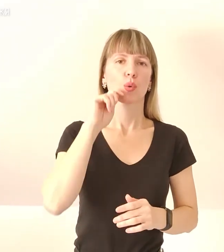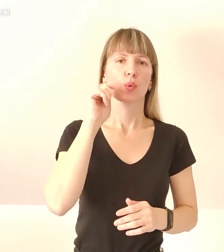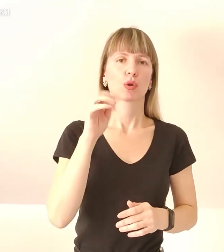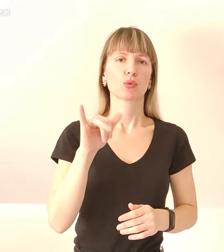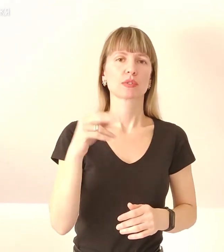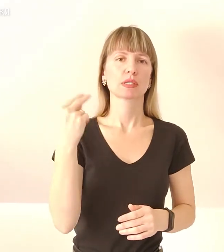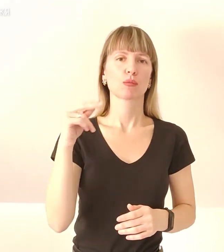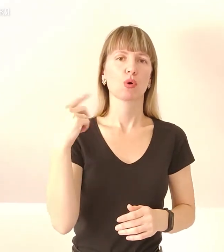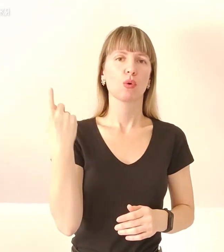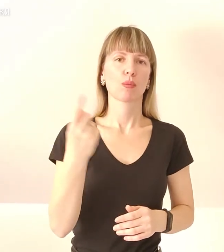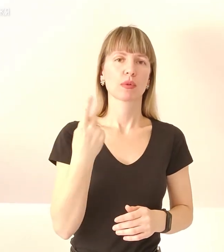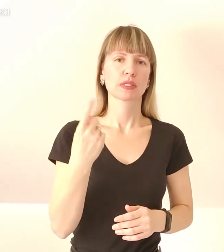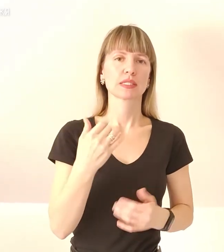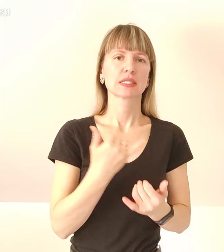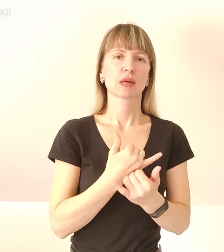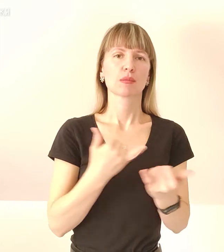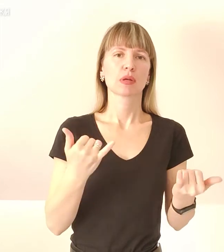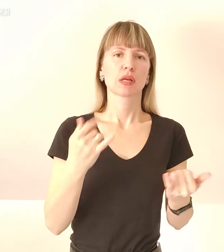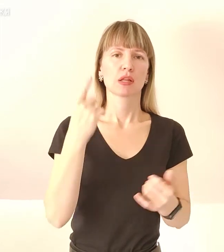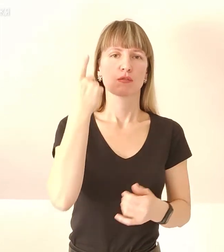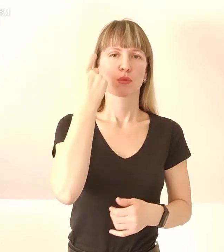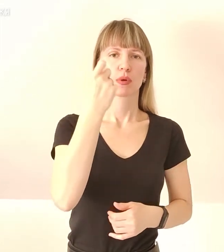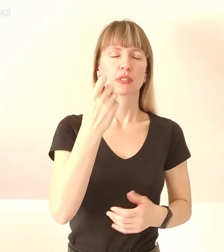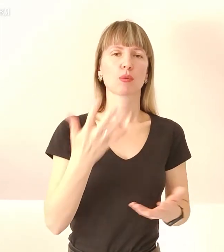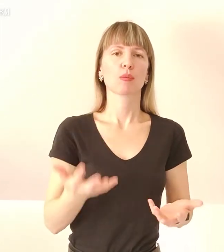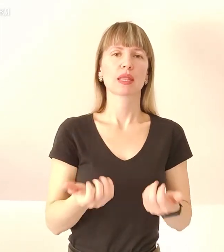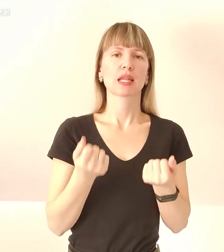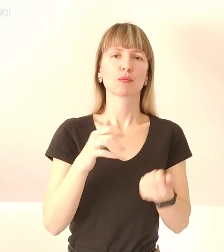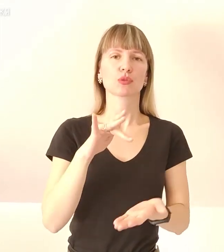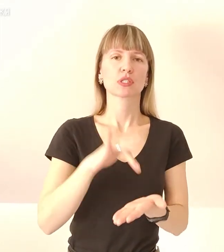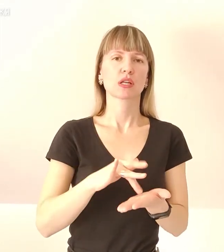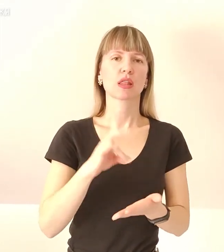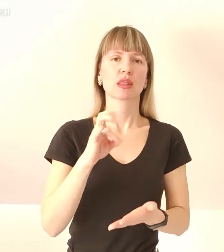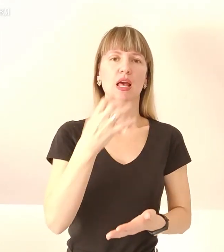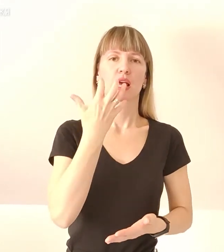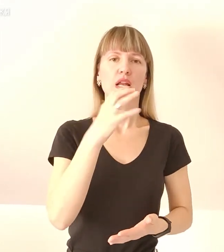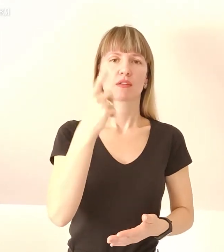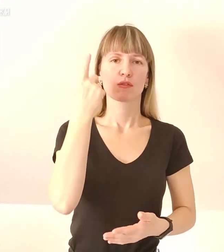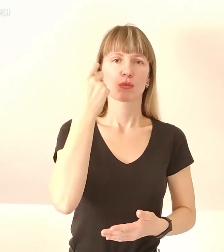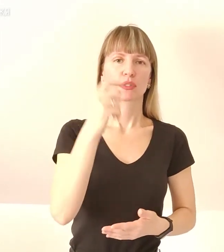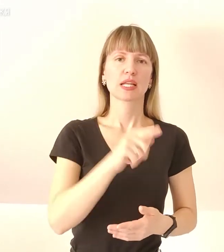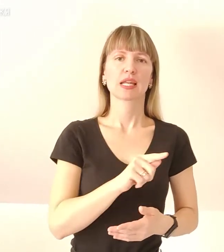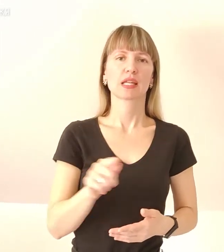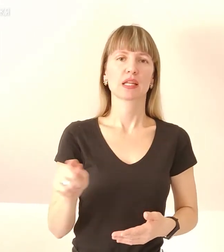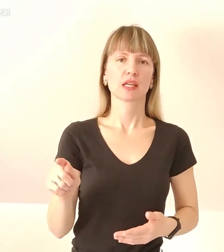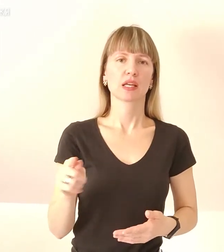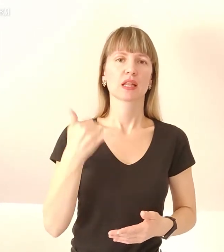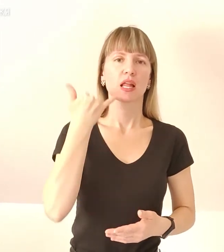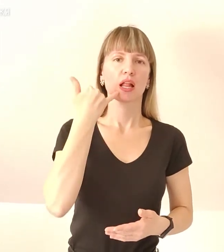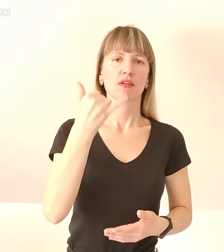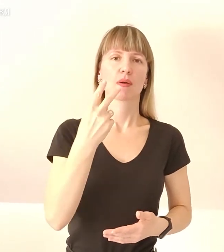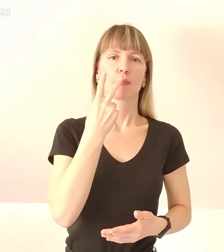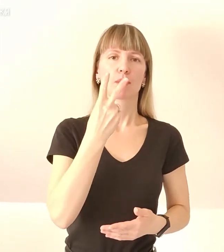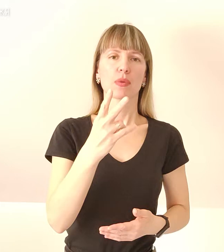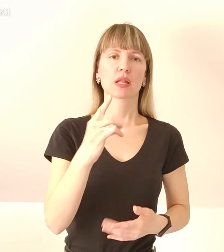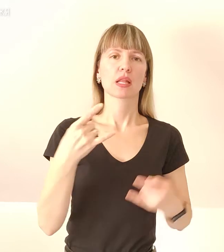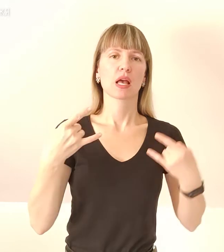Запорізькій області забезпечують інформаційну підтримку центру на гарячій інформаційній лінії. Телефони ви бачите на екрані.